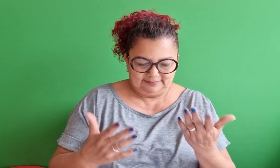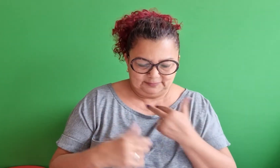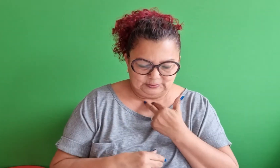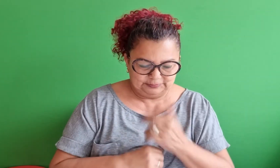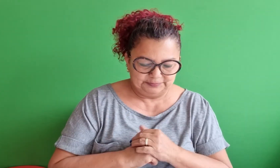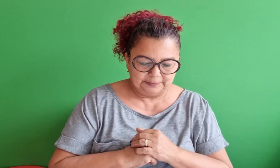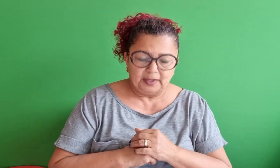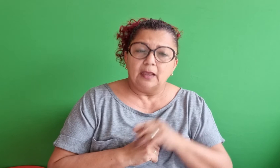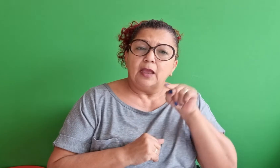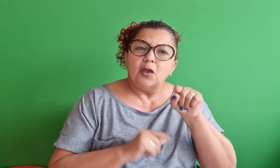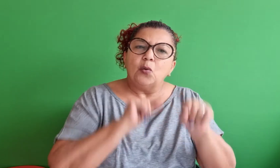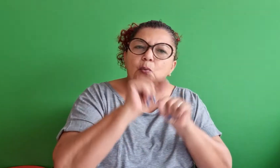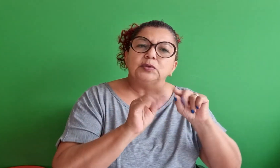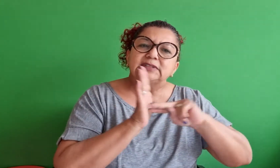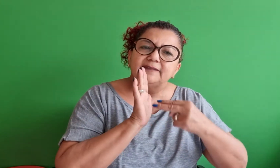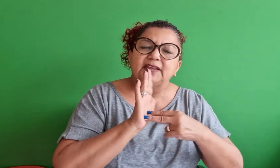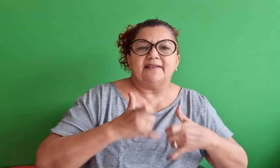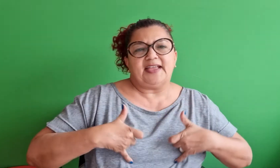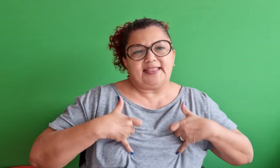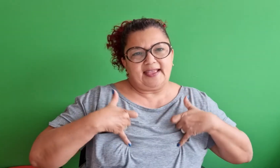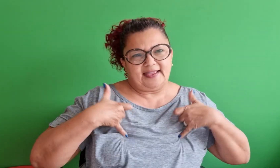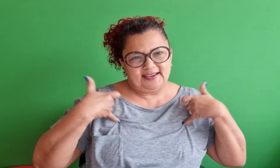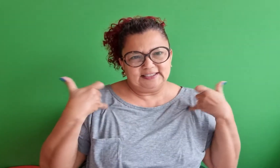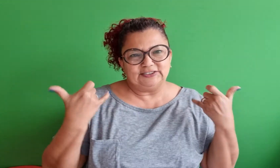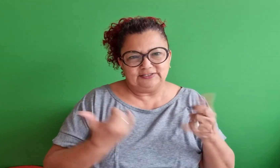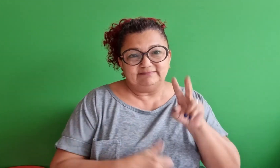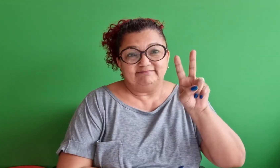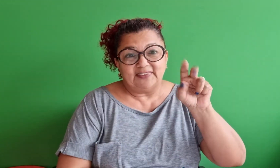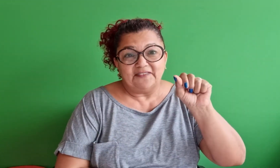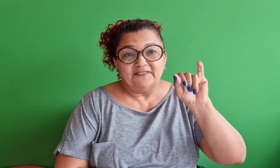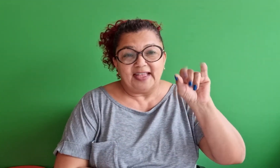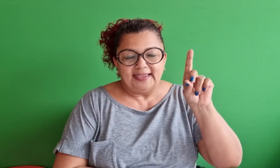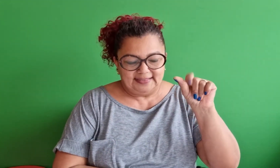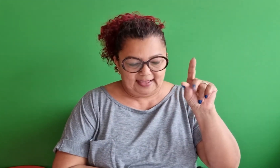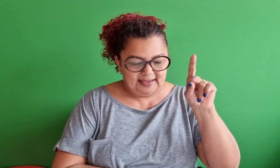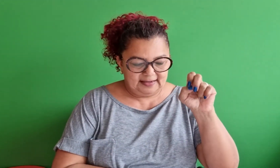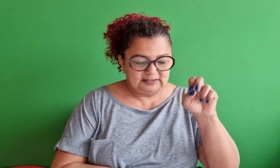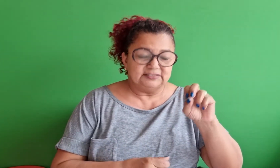não precisa dizer que é virtuoso, isso é vaidade